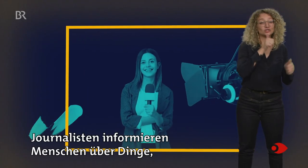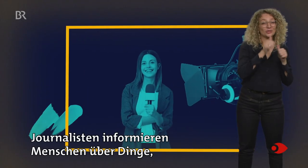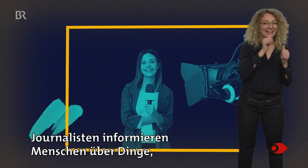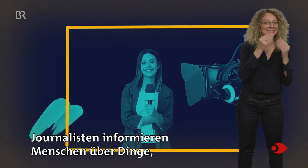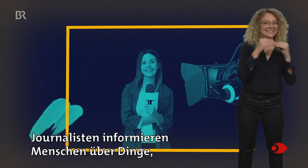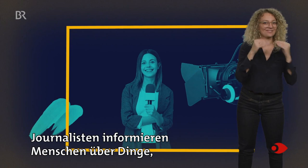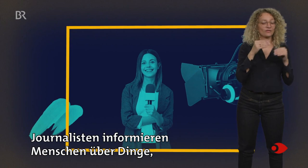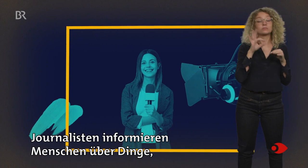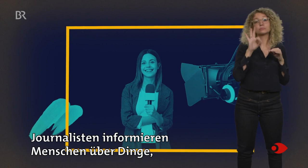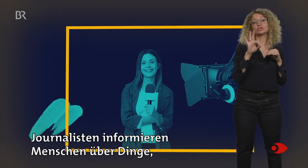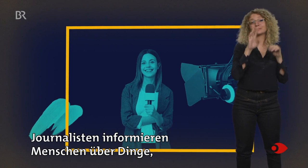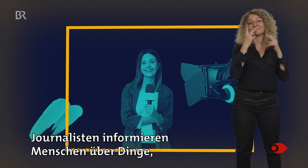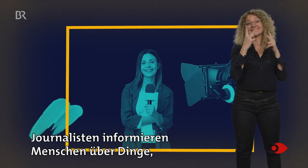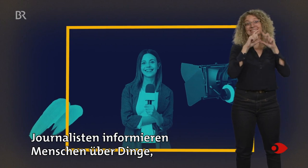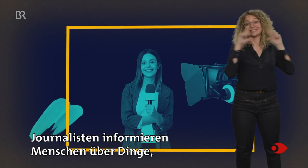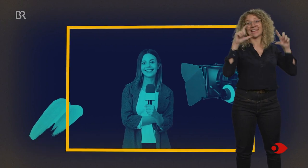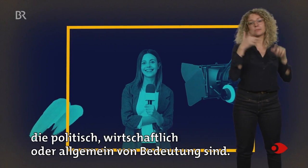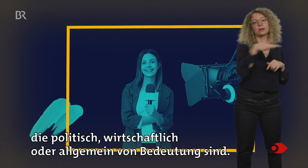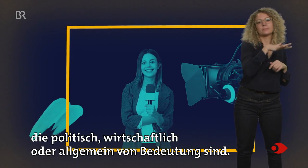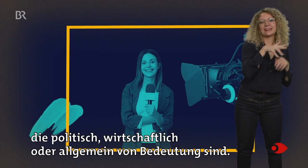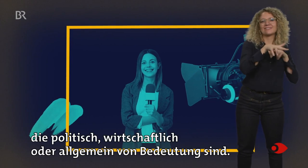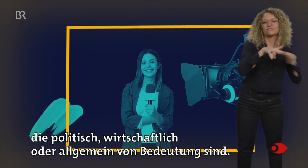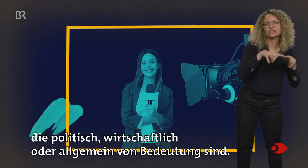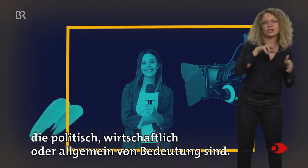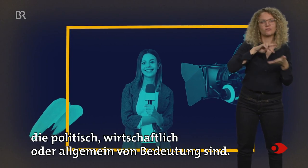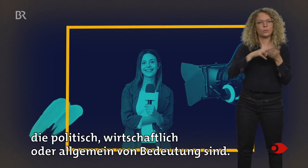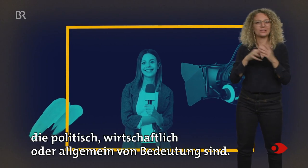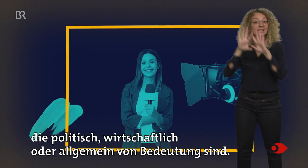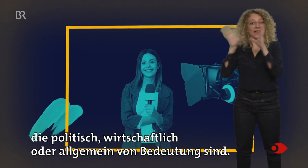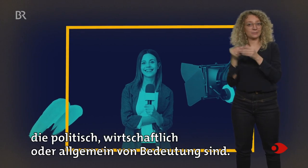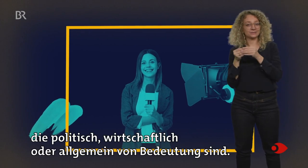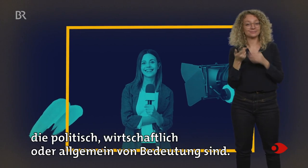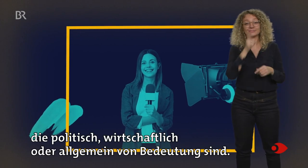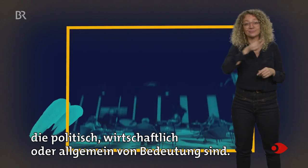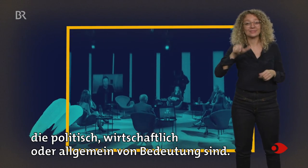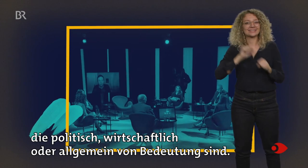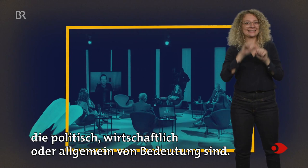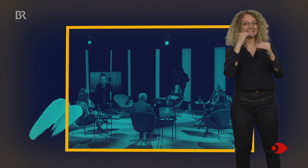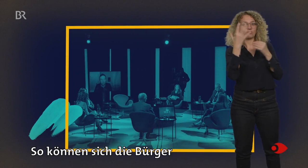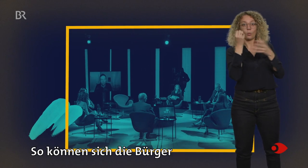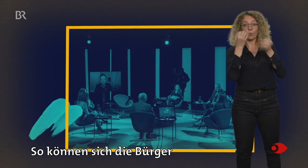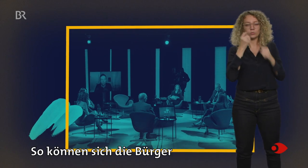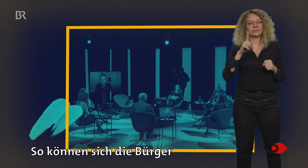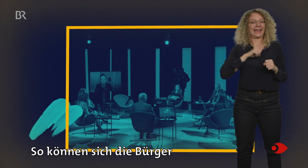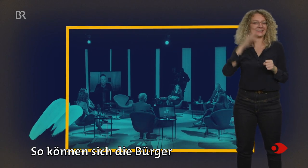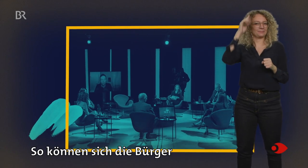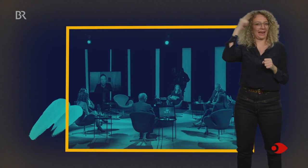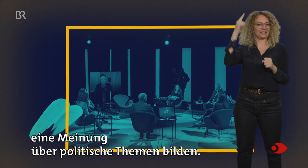Journalisten informieren Menschen über Dinge, die politisch, wirtschaftlich oder allgemein von Bedeutung sind. So können sich die Bürger eine Meinung